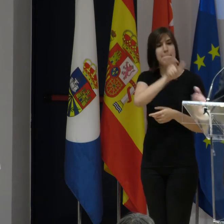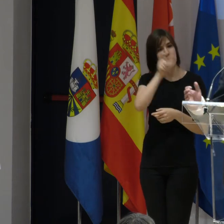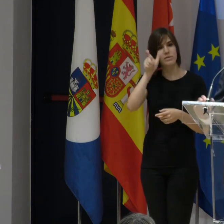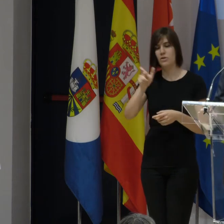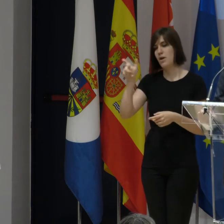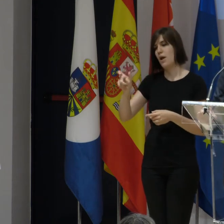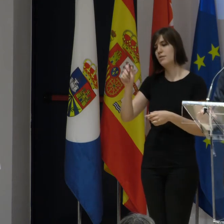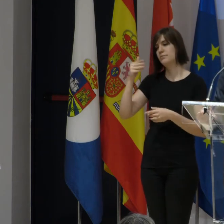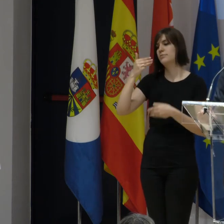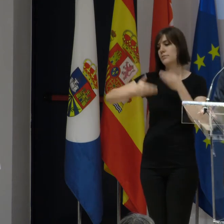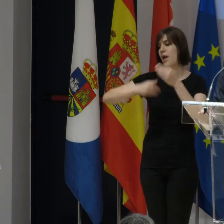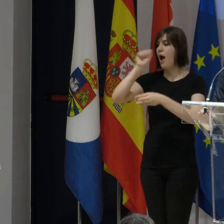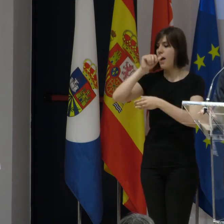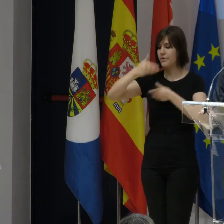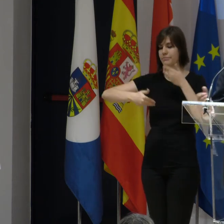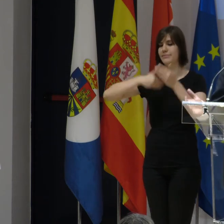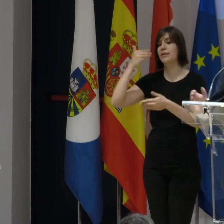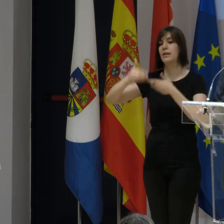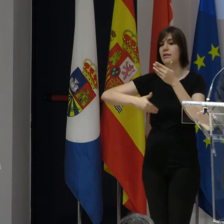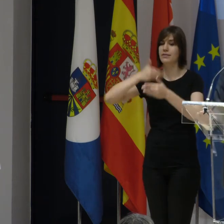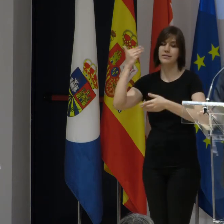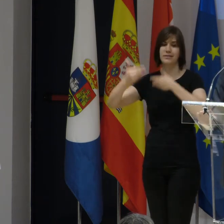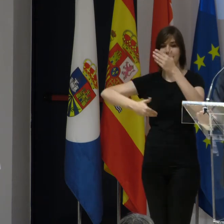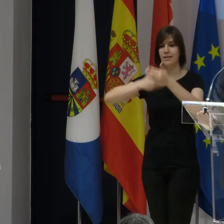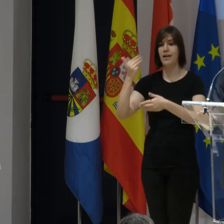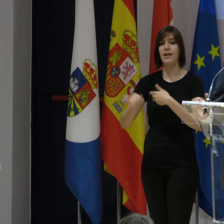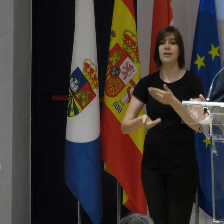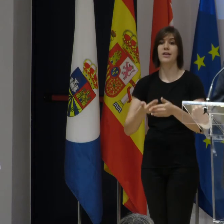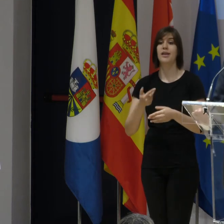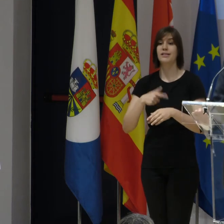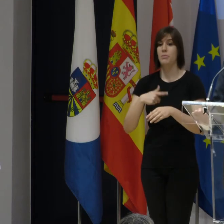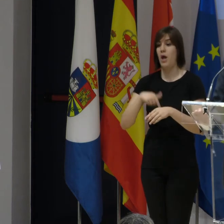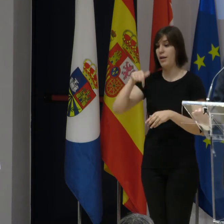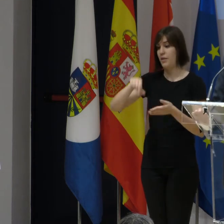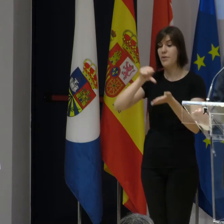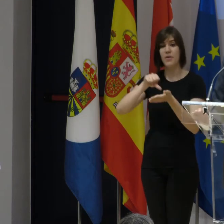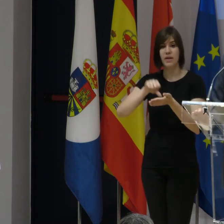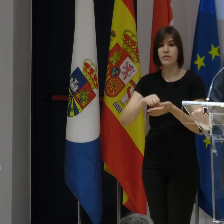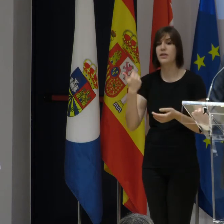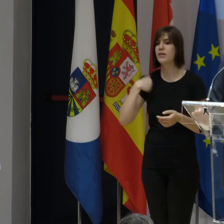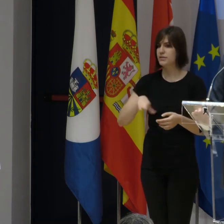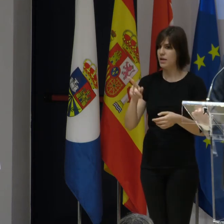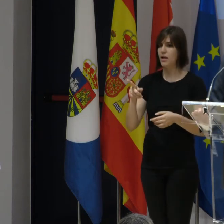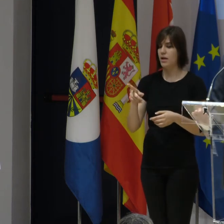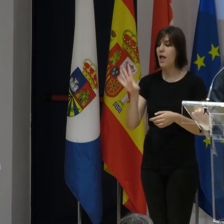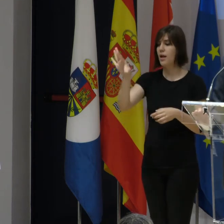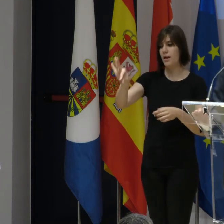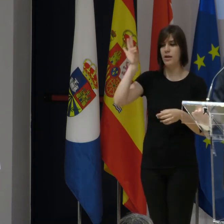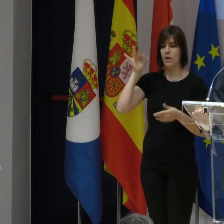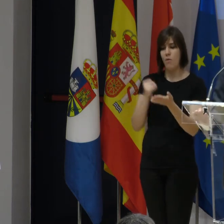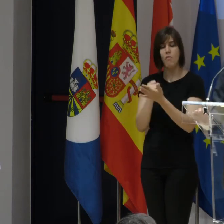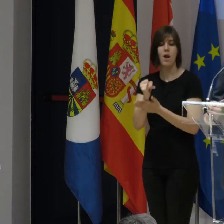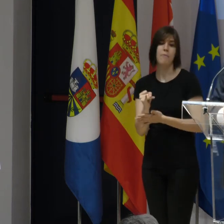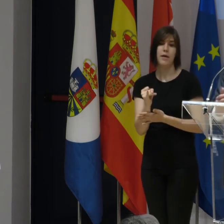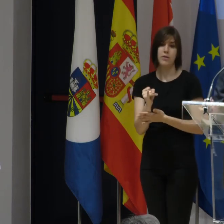que llevan mucha trayectoria y muy importante a lo largo del tiempo en nuestra ciudad y que ya apostaron en su momento por una ciudad como